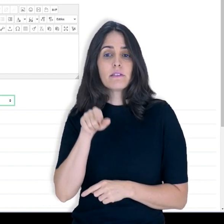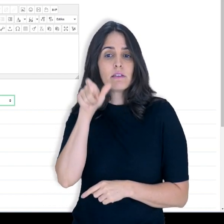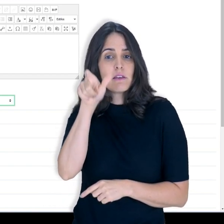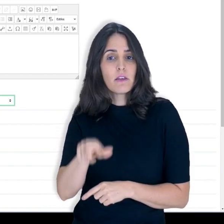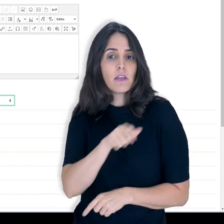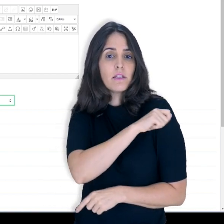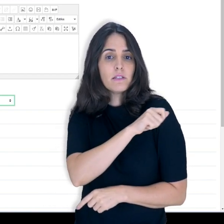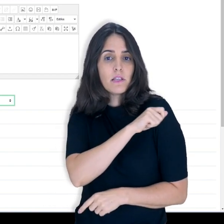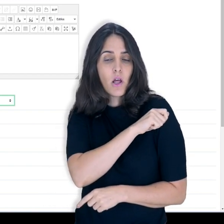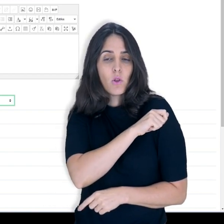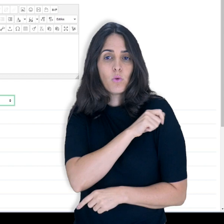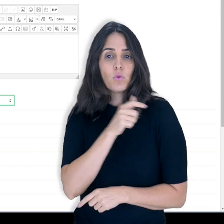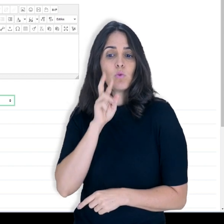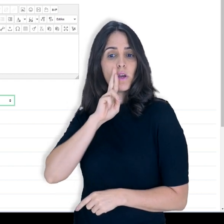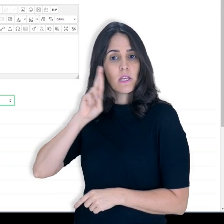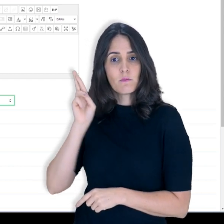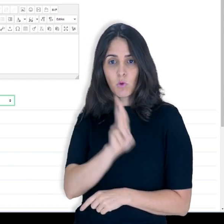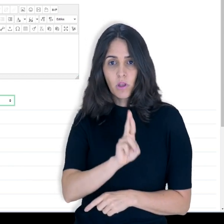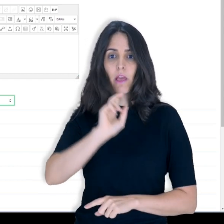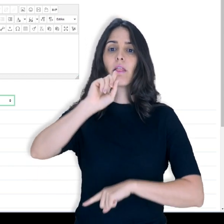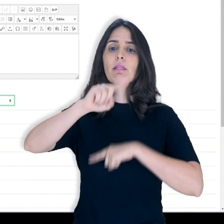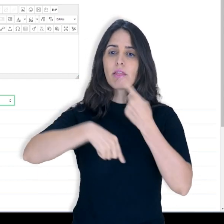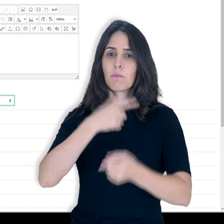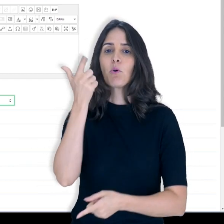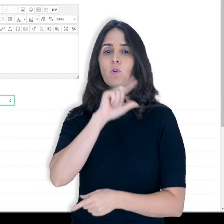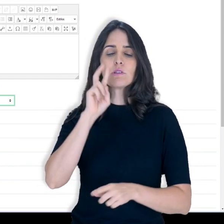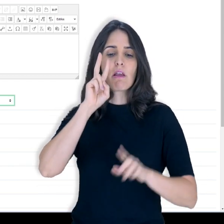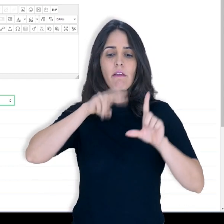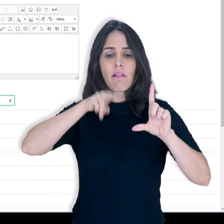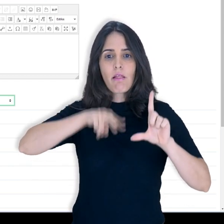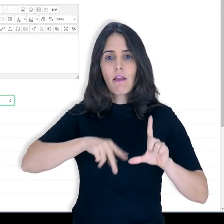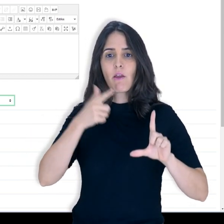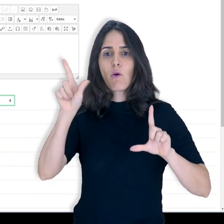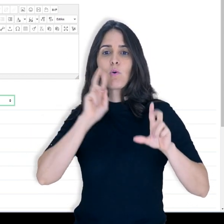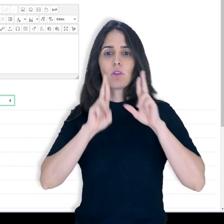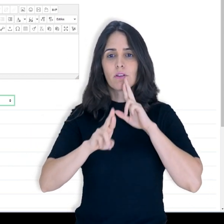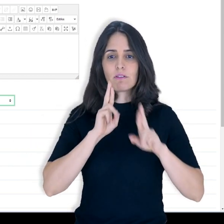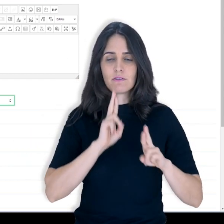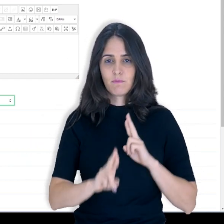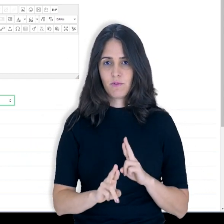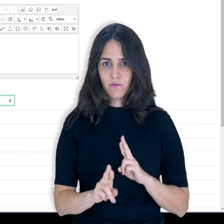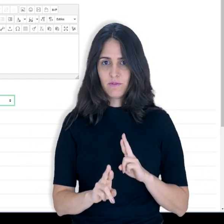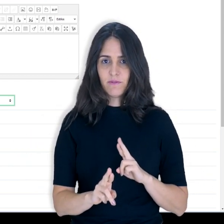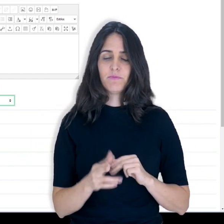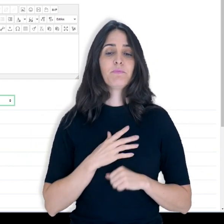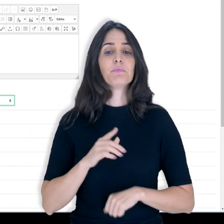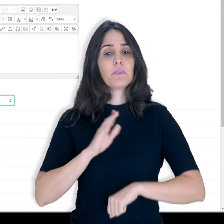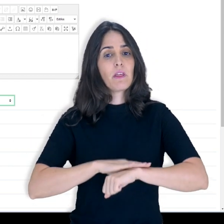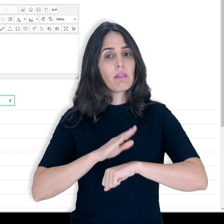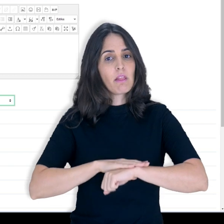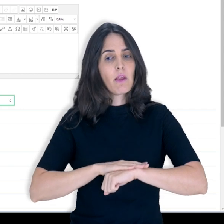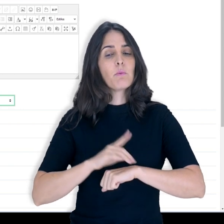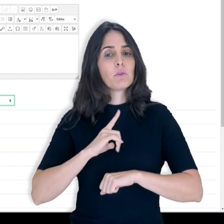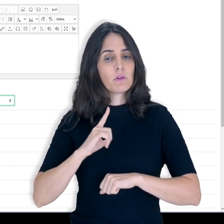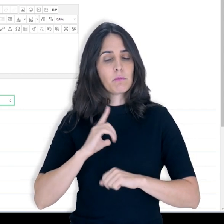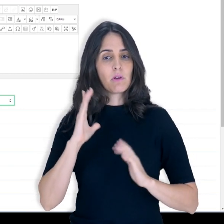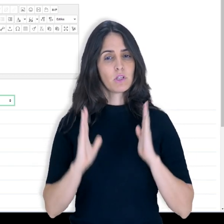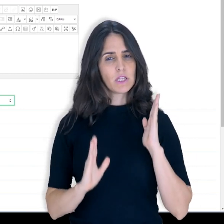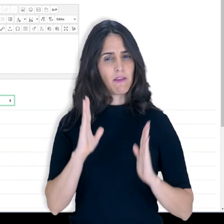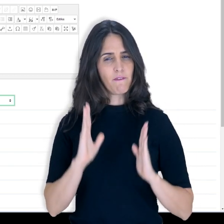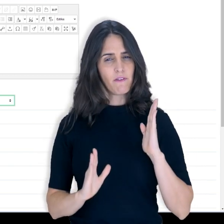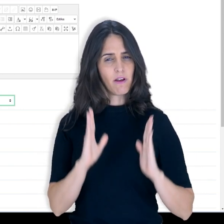colega após ter postado a resposta dele. E é importante também lembrar que existe um tempo de